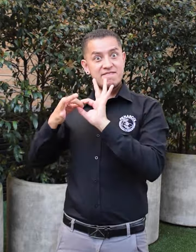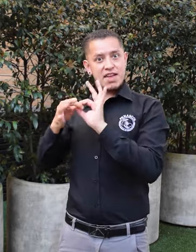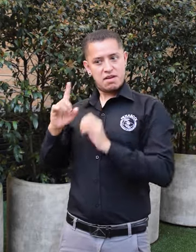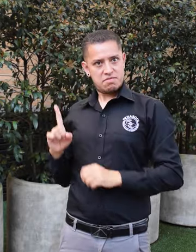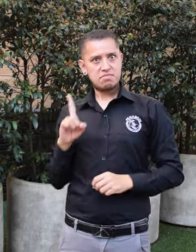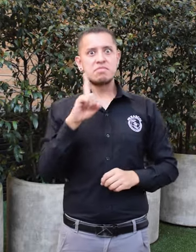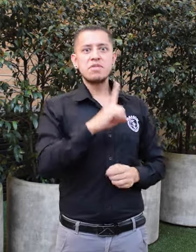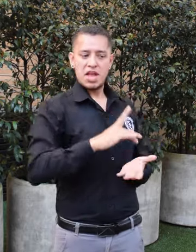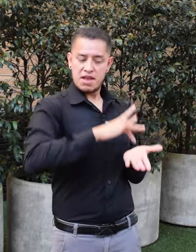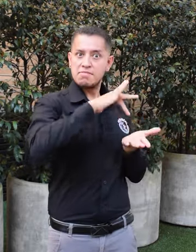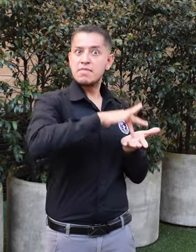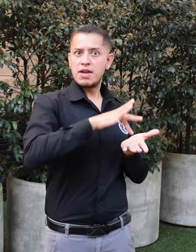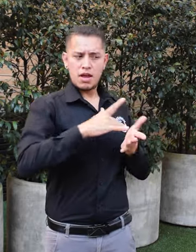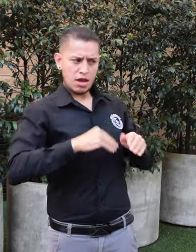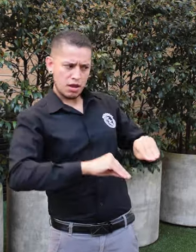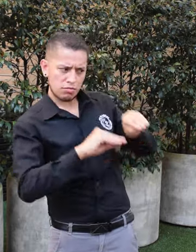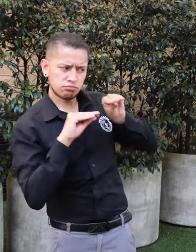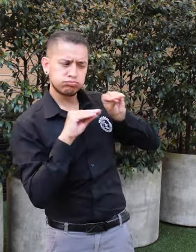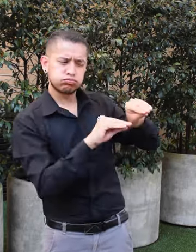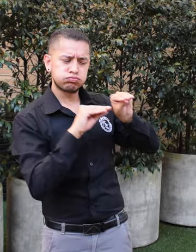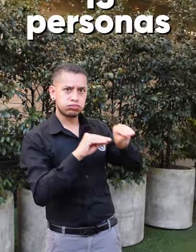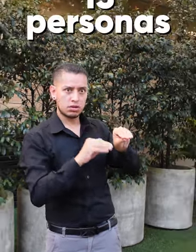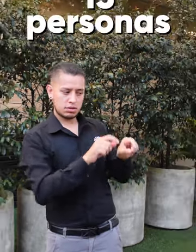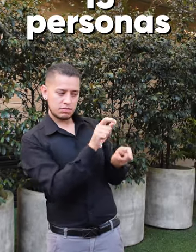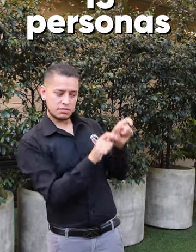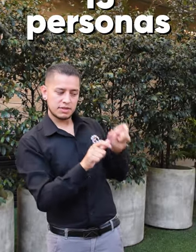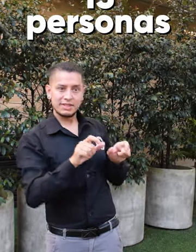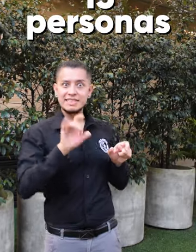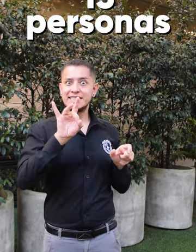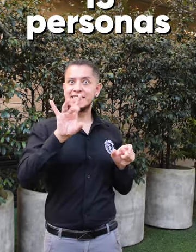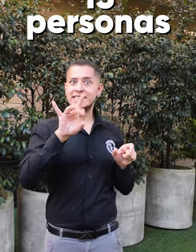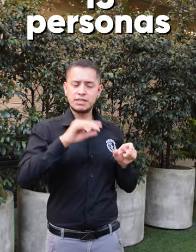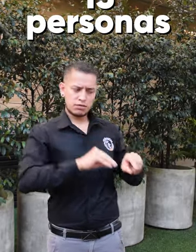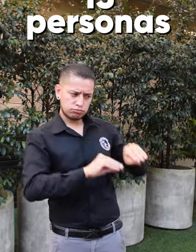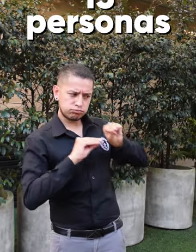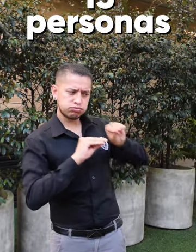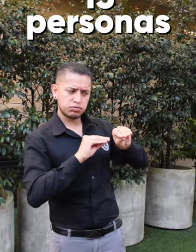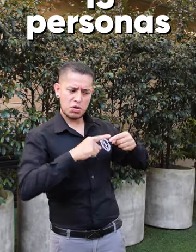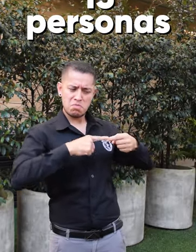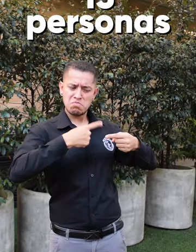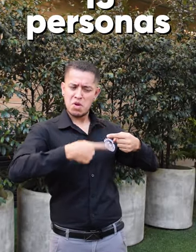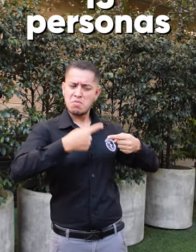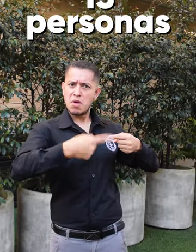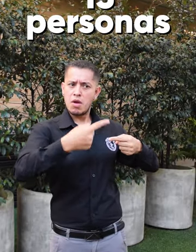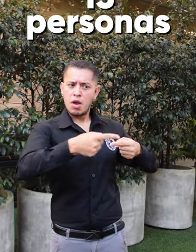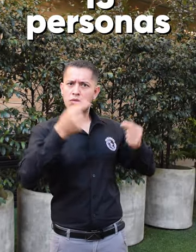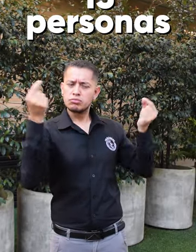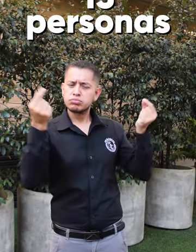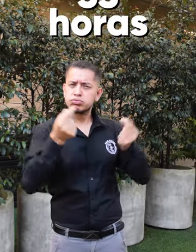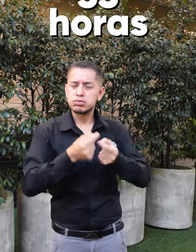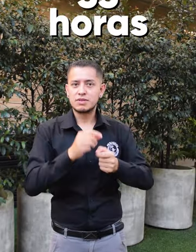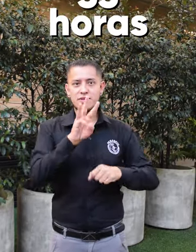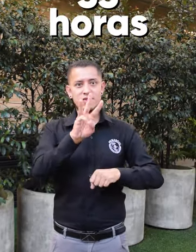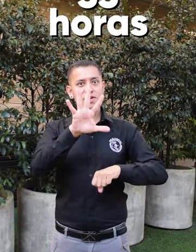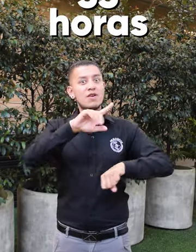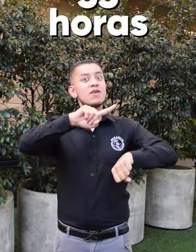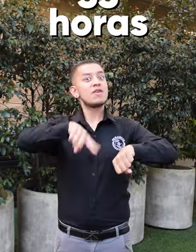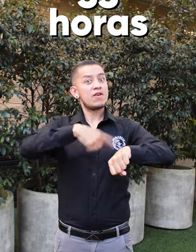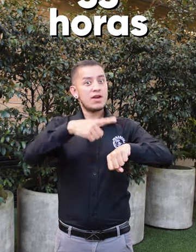presencial a un grupo de colaboradores de ColSubsidio El Cubo. Este curso tuvo una duración de 35